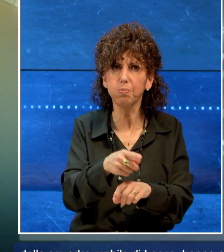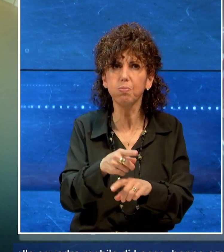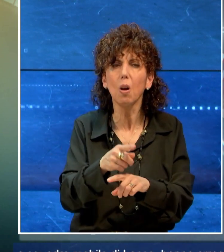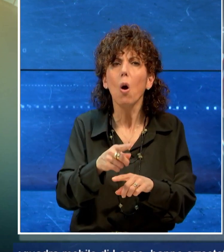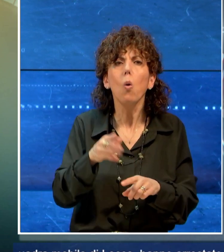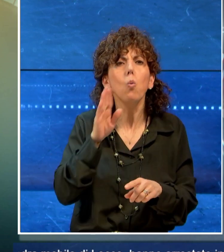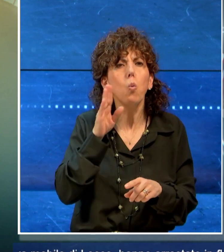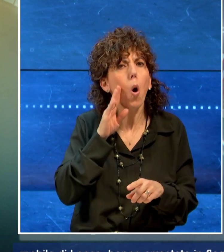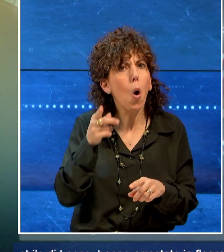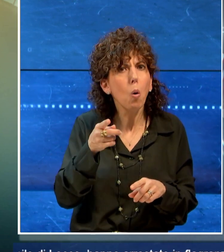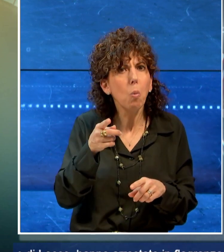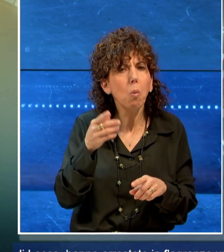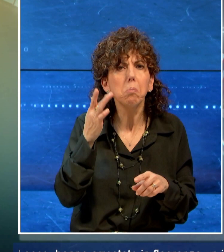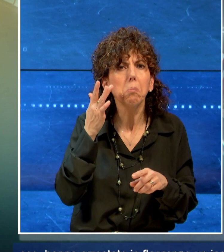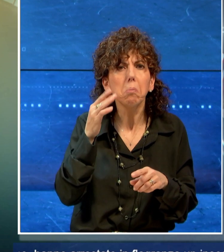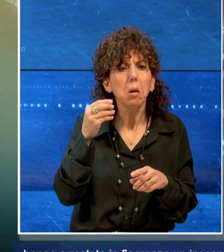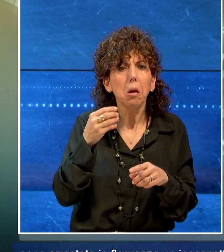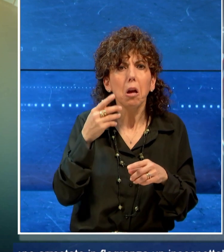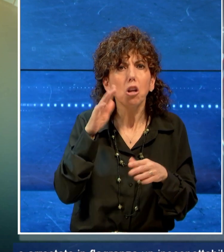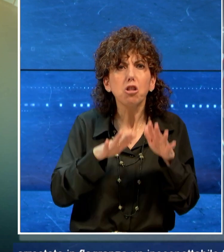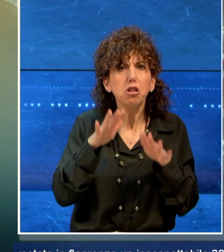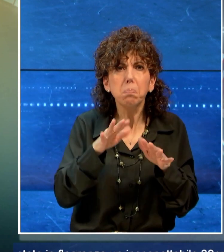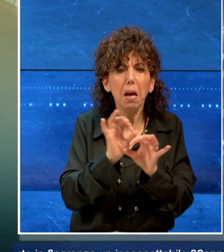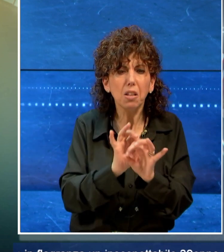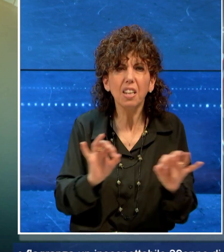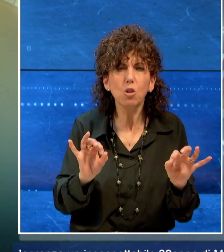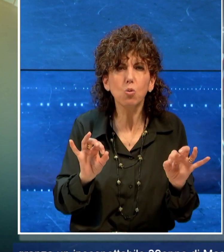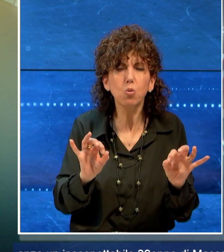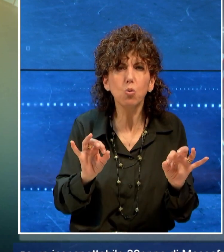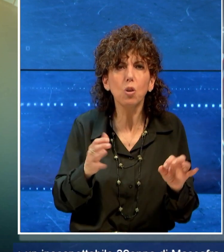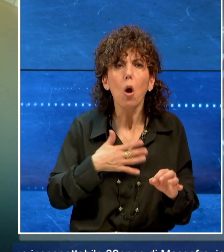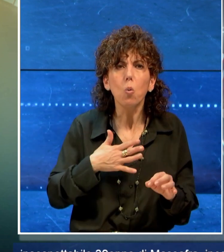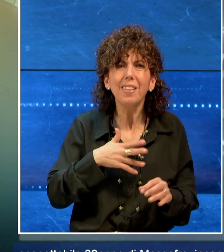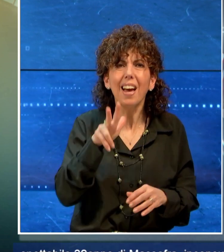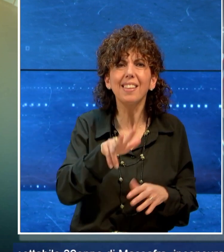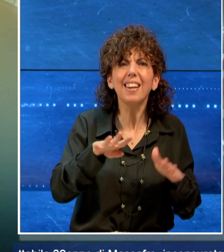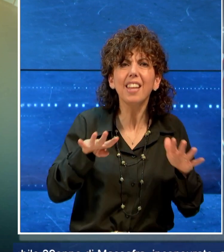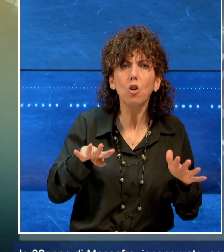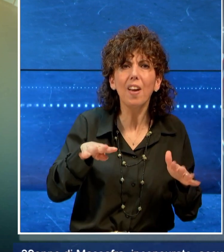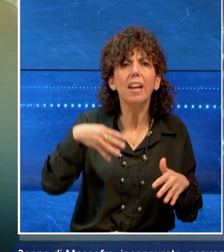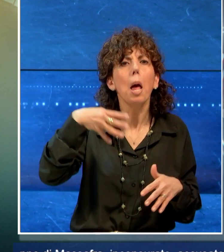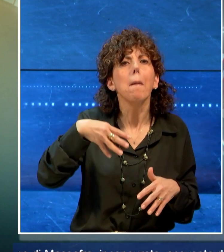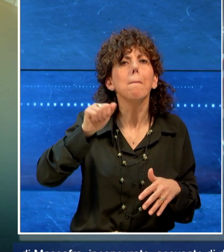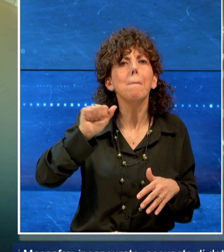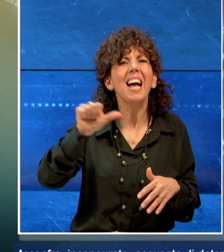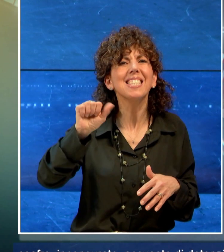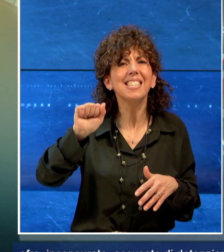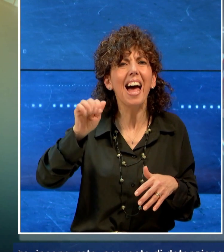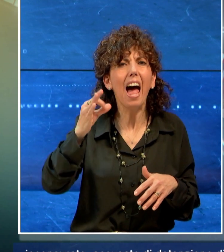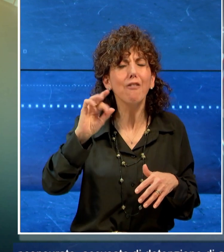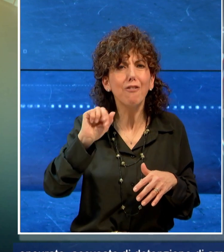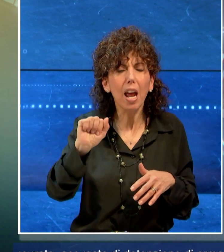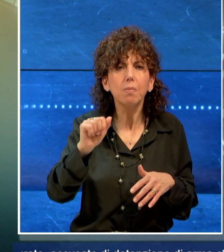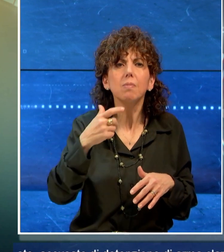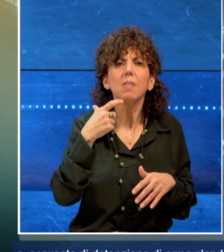insospettabile 39enne di Massafra incensurato accusato di